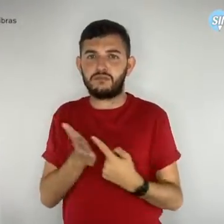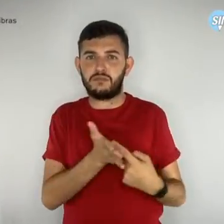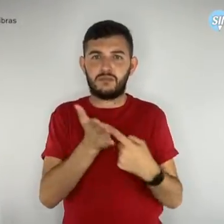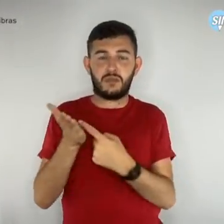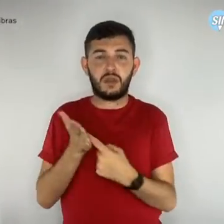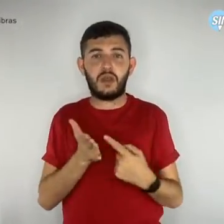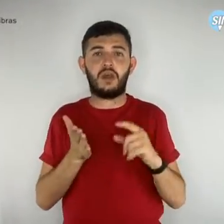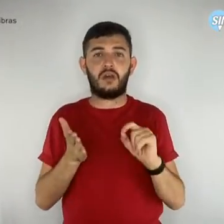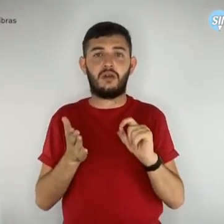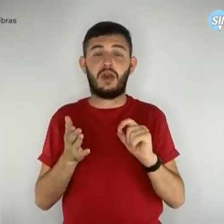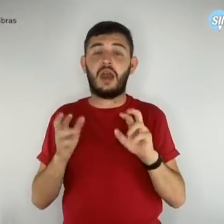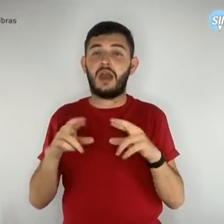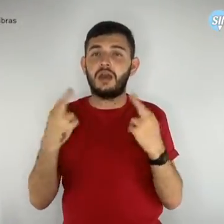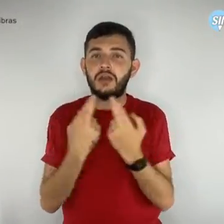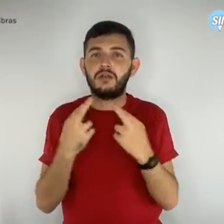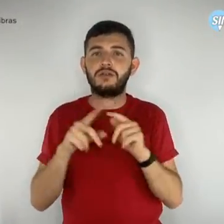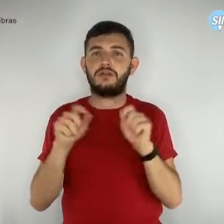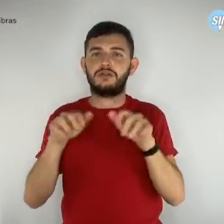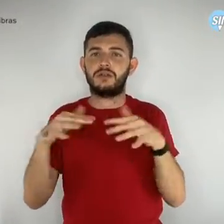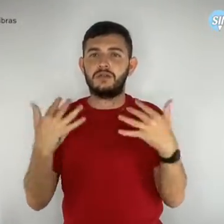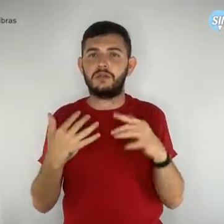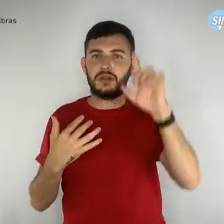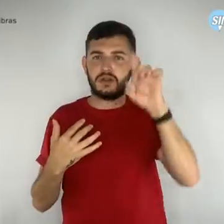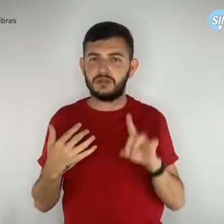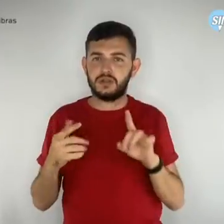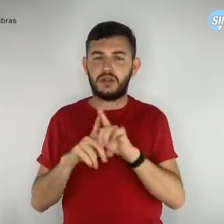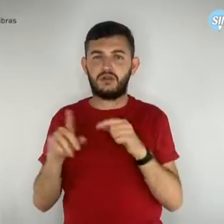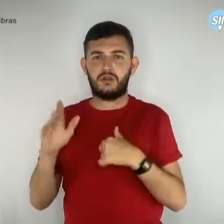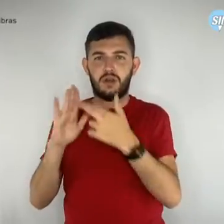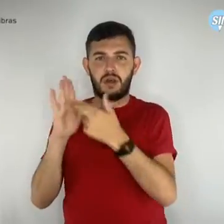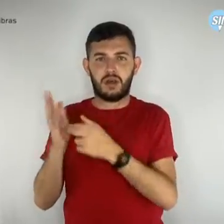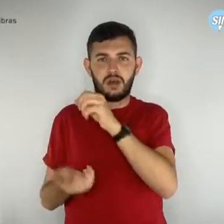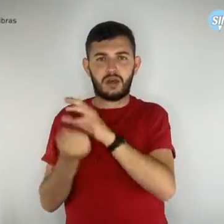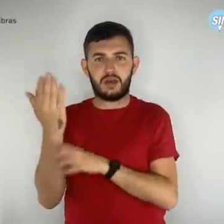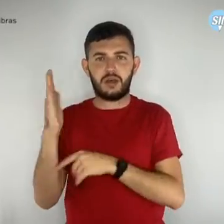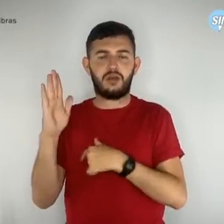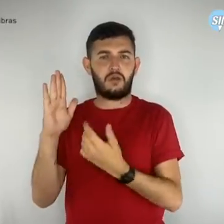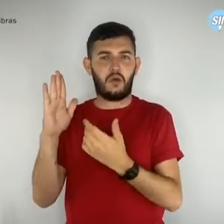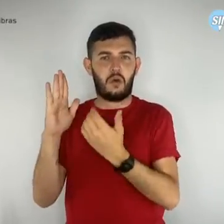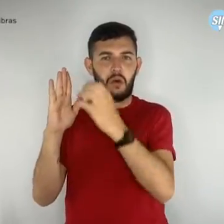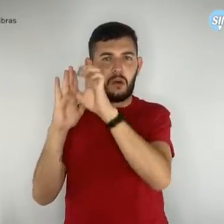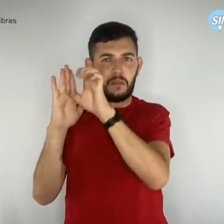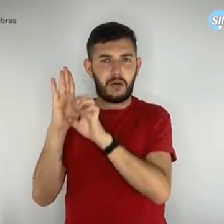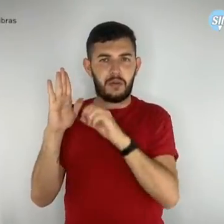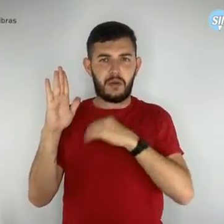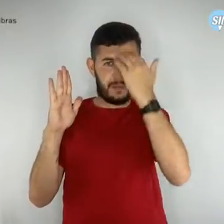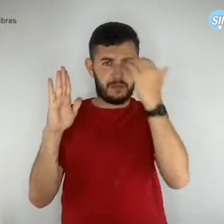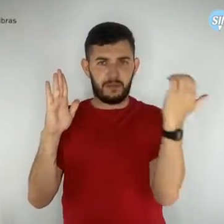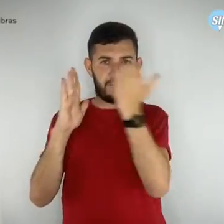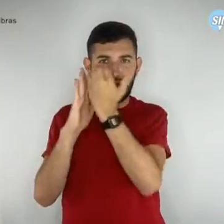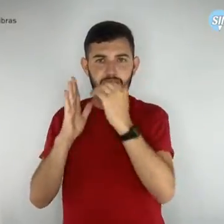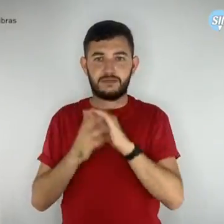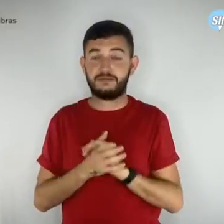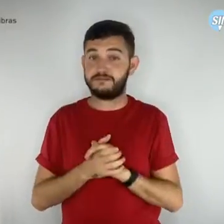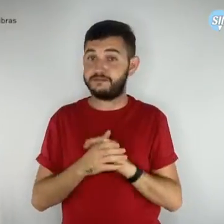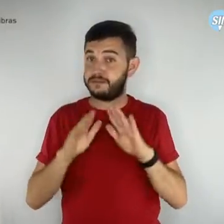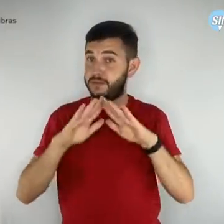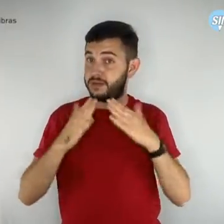da Diretoria Colegiada do SimproDF. Cada unidade escolar tem o direito de eleger um